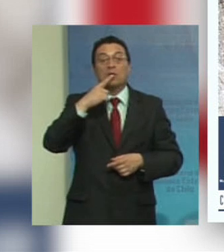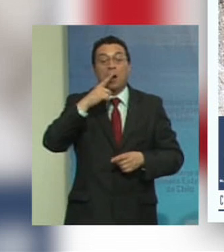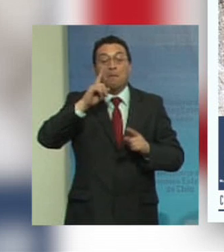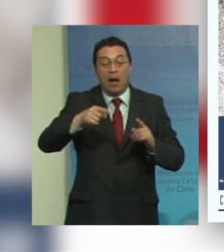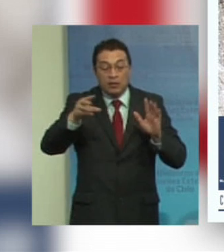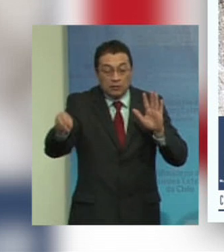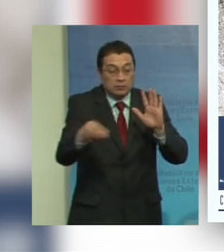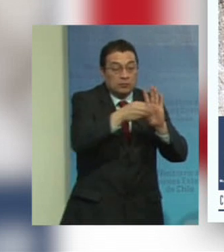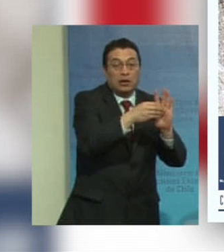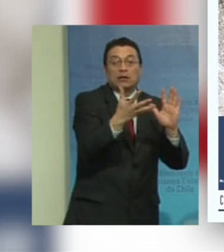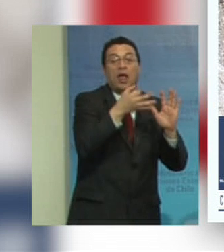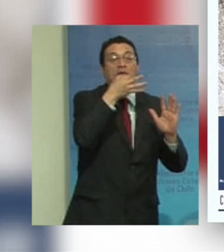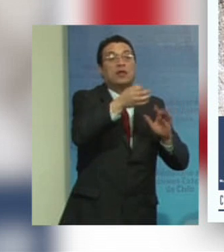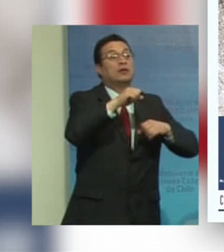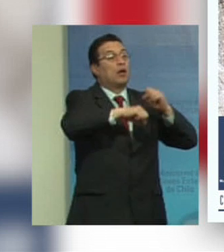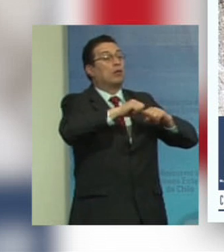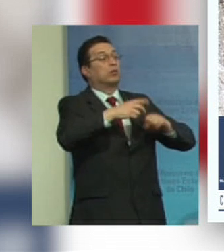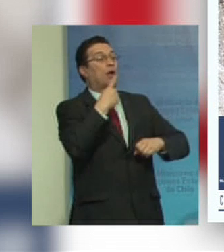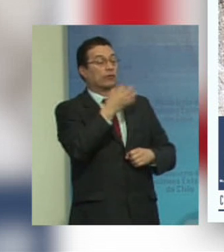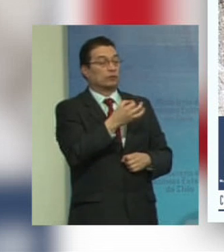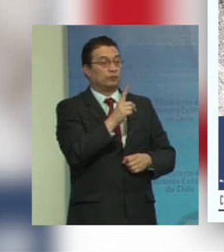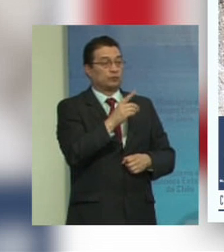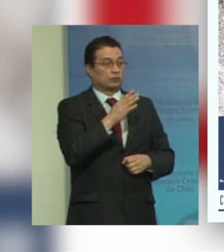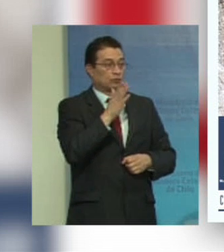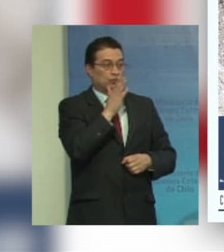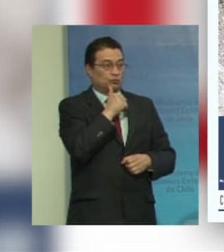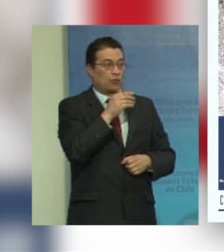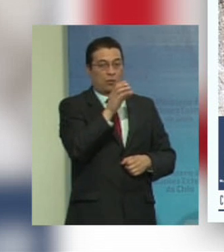¿qué es lo que dicen los empleadores? no hay personas